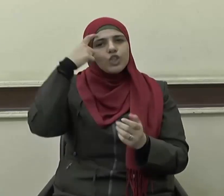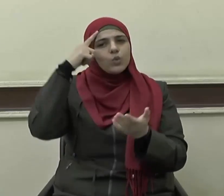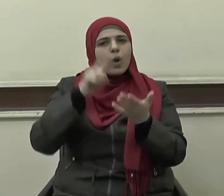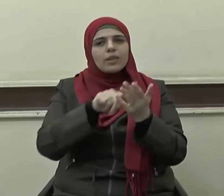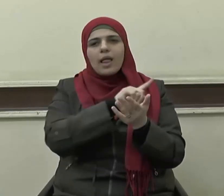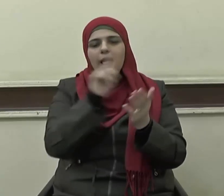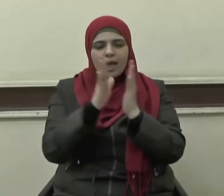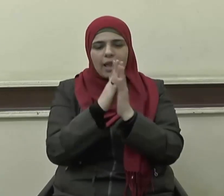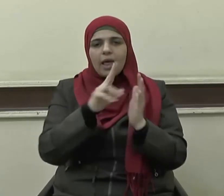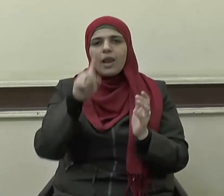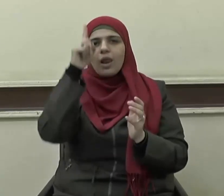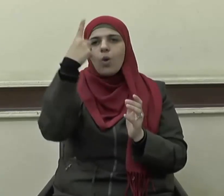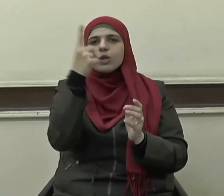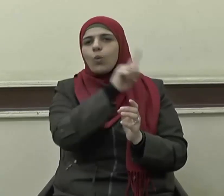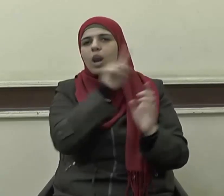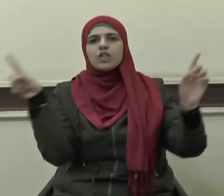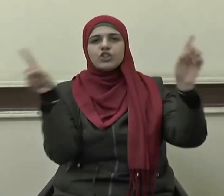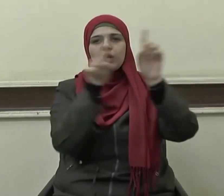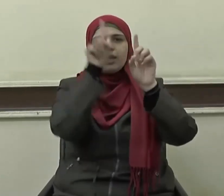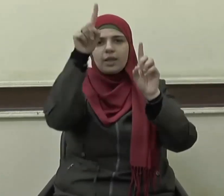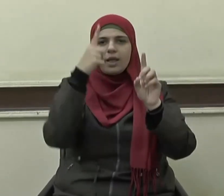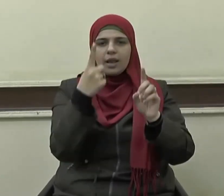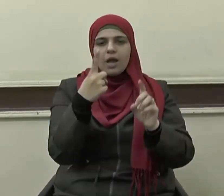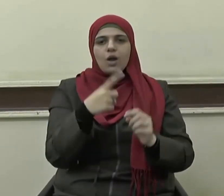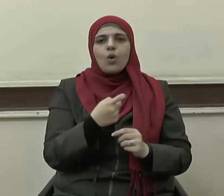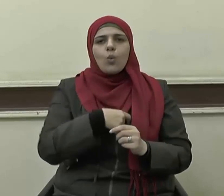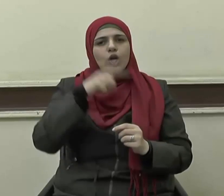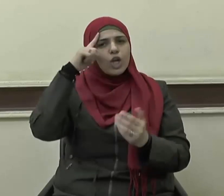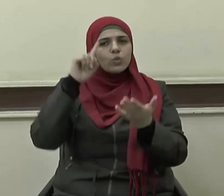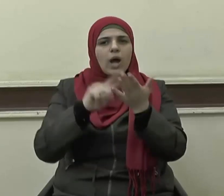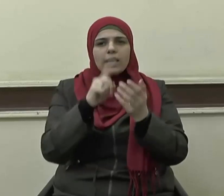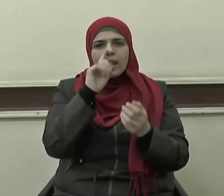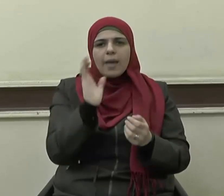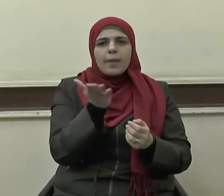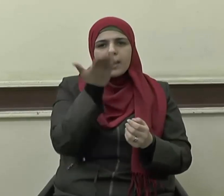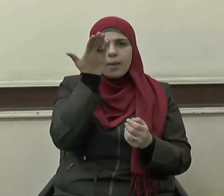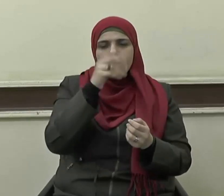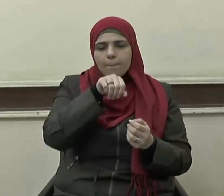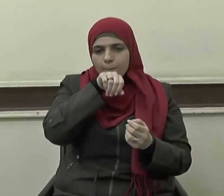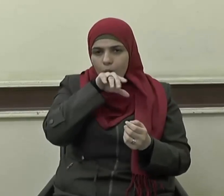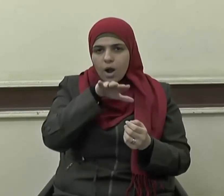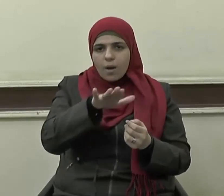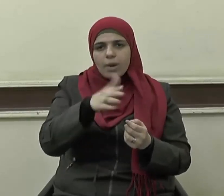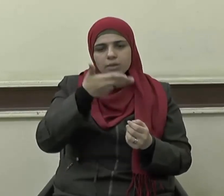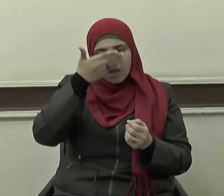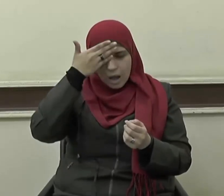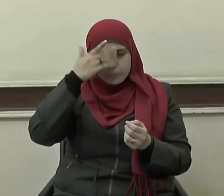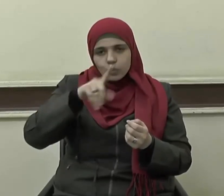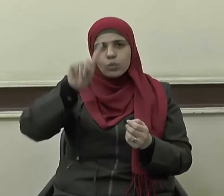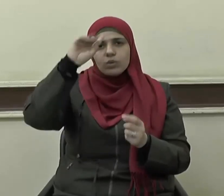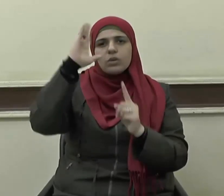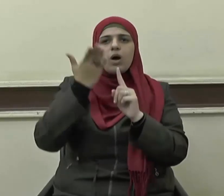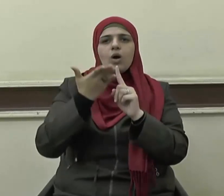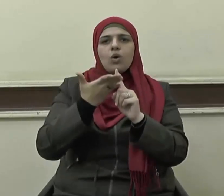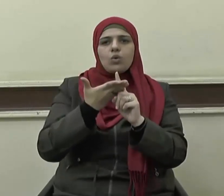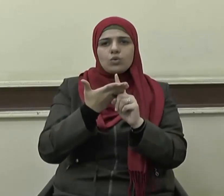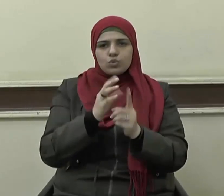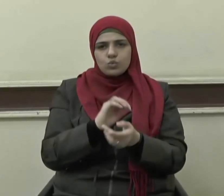لا إله إلا الله وحده لا شريك له وأشهد أن سيدنا ونبينا محمدا عبده